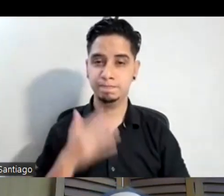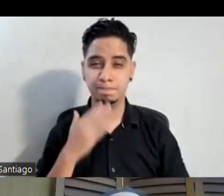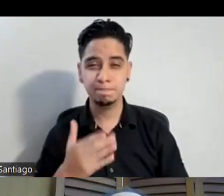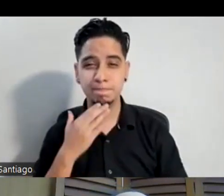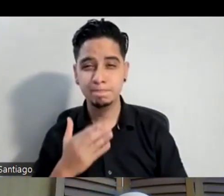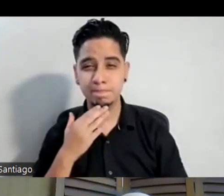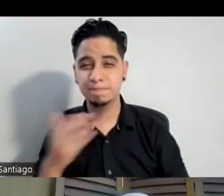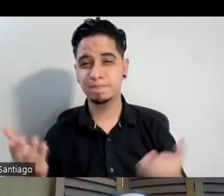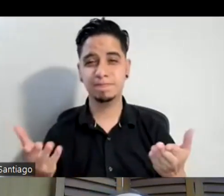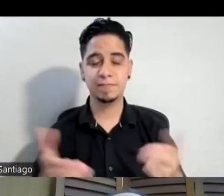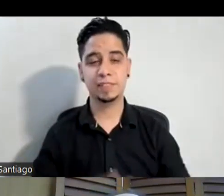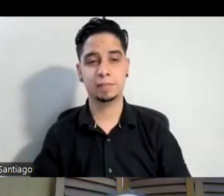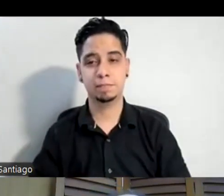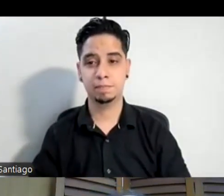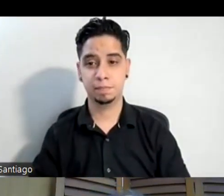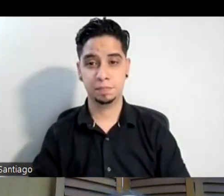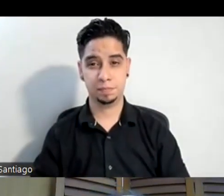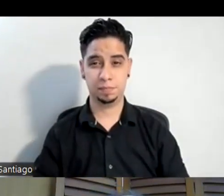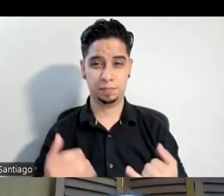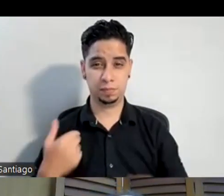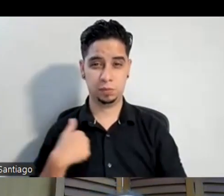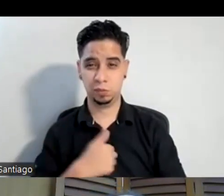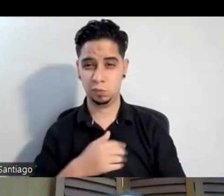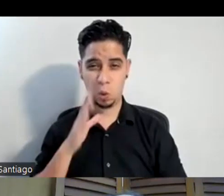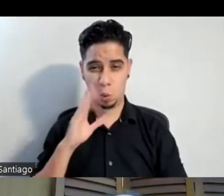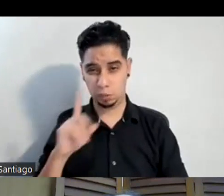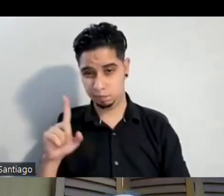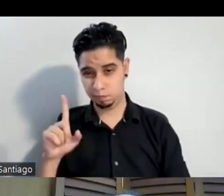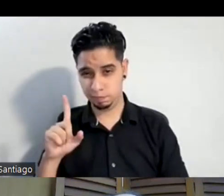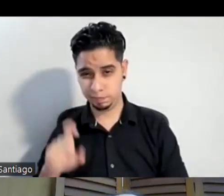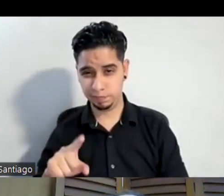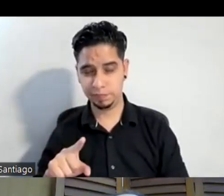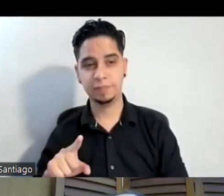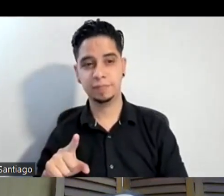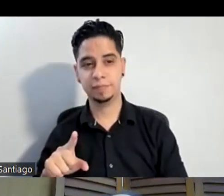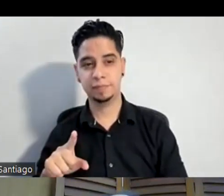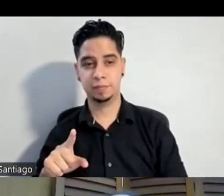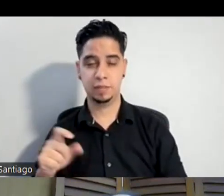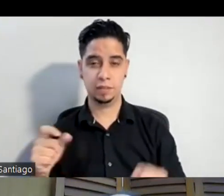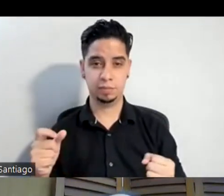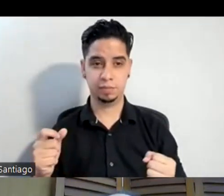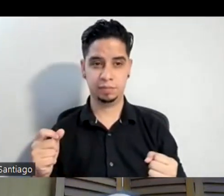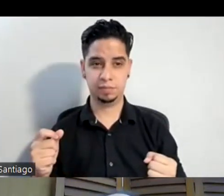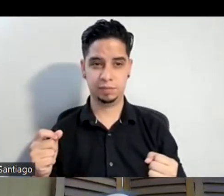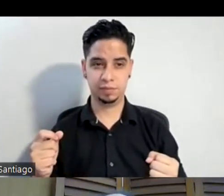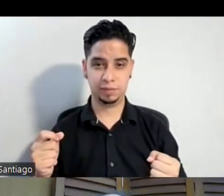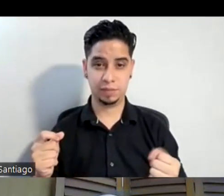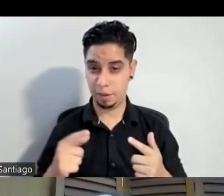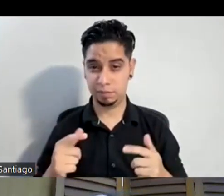Vamos a preguntar lo que, mira, se le pregunta a todo artista que llega aquí, de hecho, a los artistas también se le pregunta, a los no artistas,